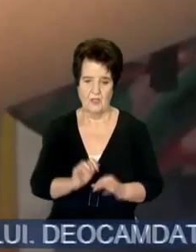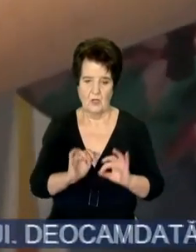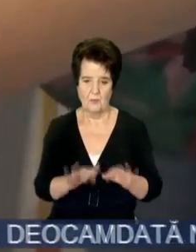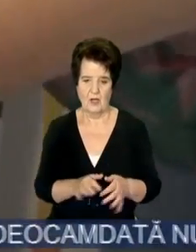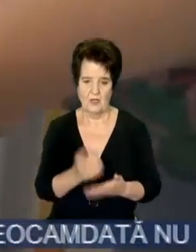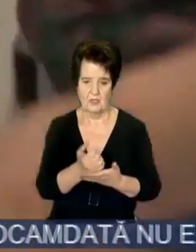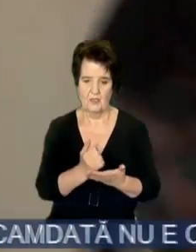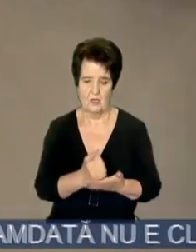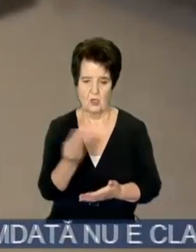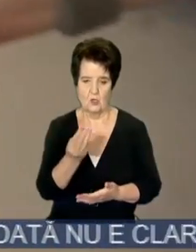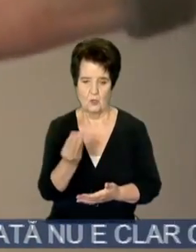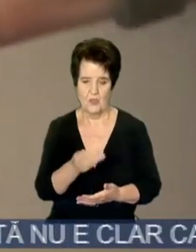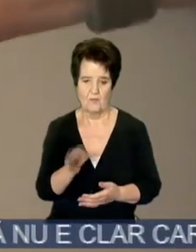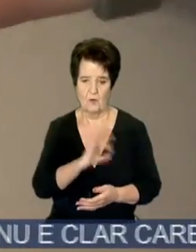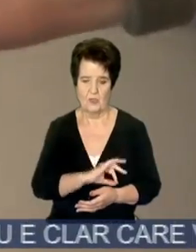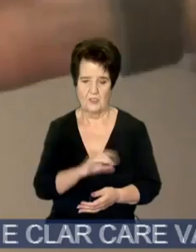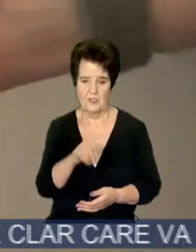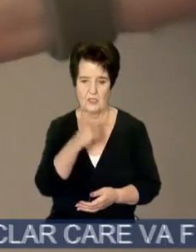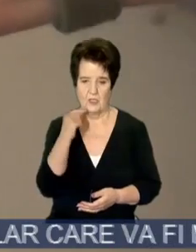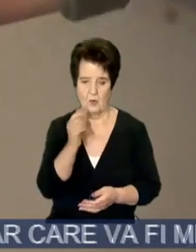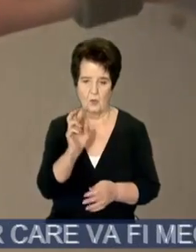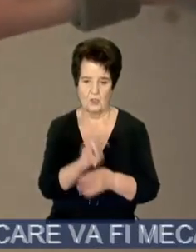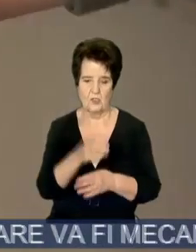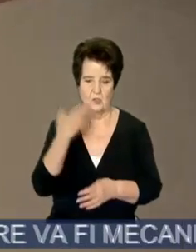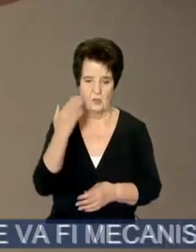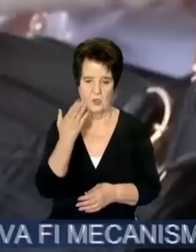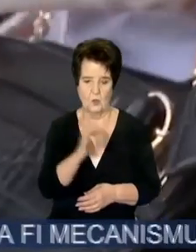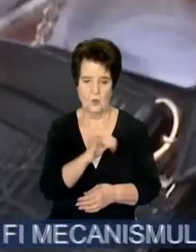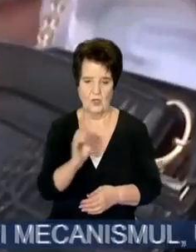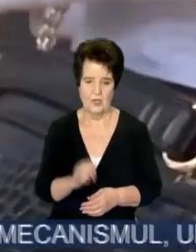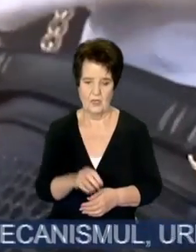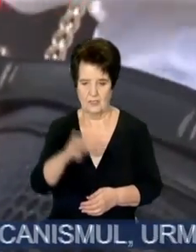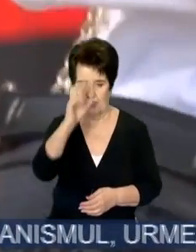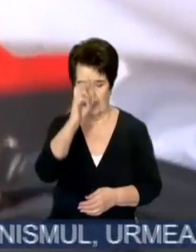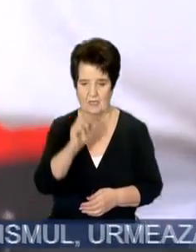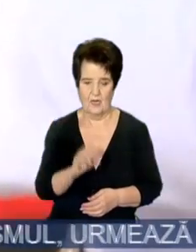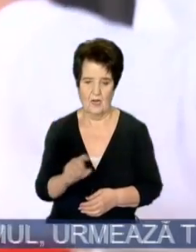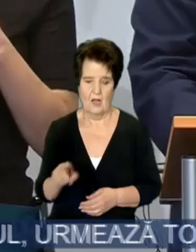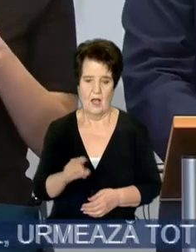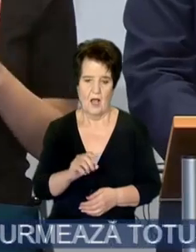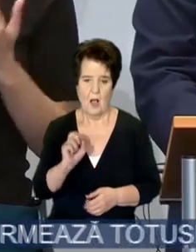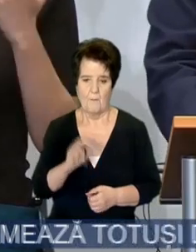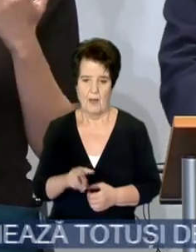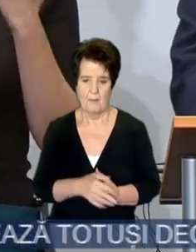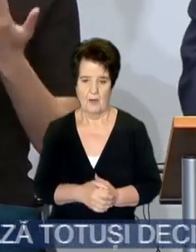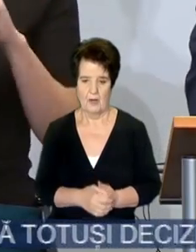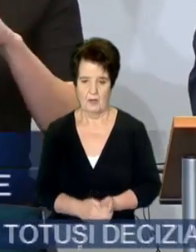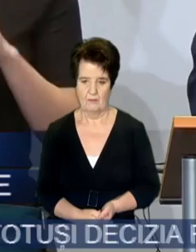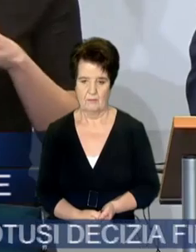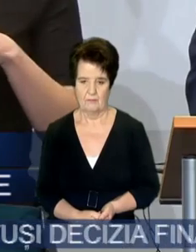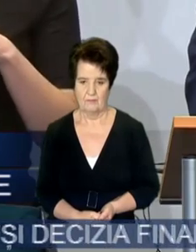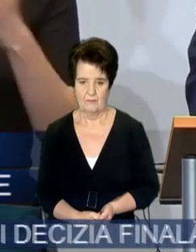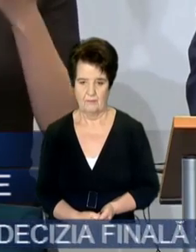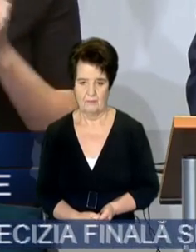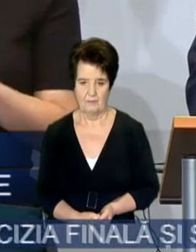de viza shopping folosită de ruși care încearcă să intre mai ușor în UE prin statele membre cu reguli mai relaxate. La situație în lumea